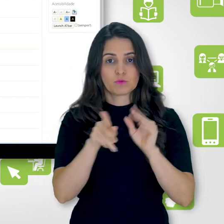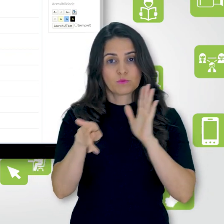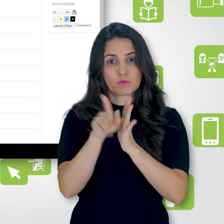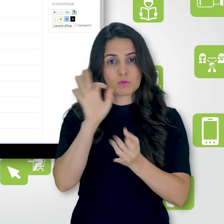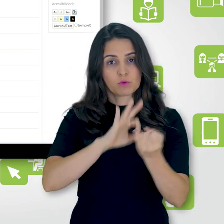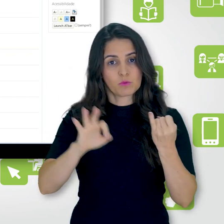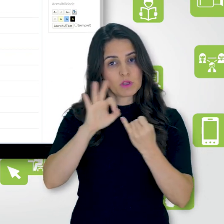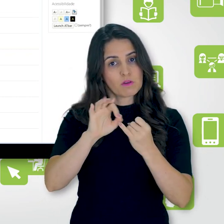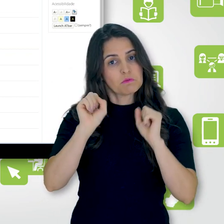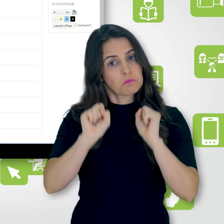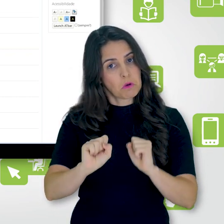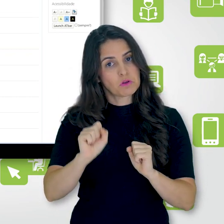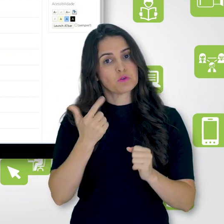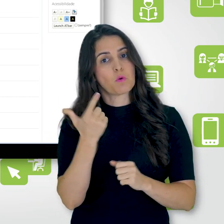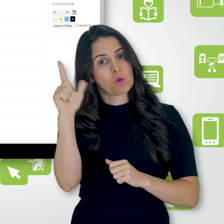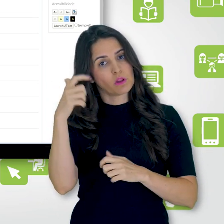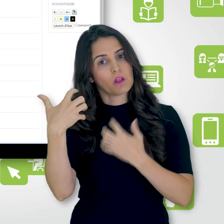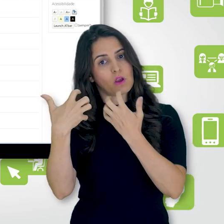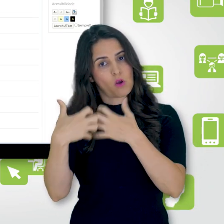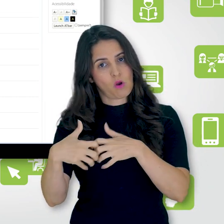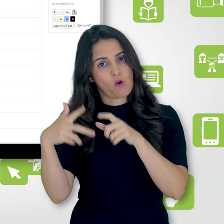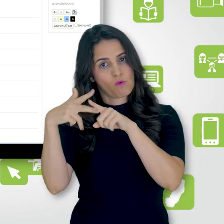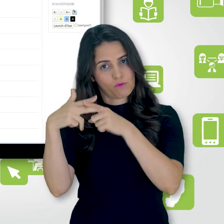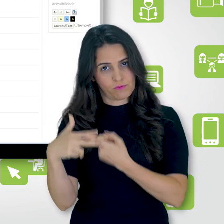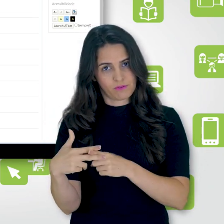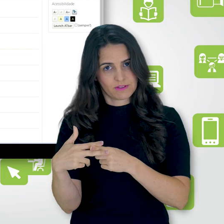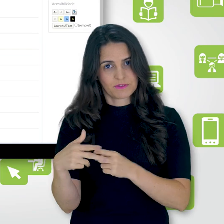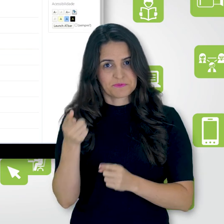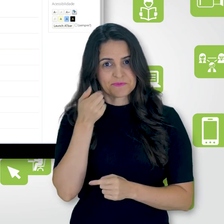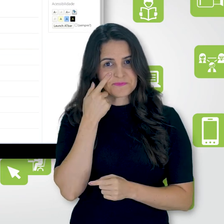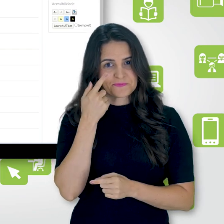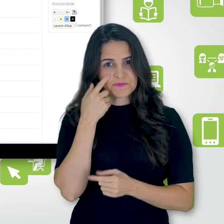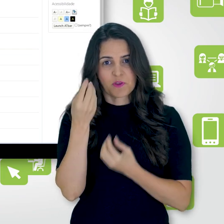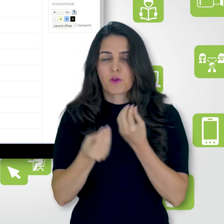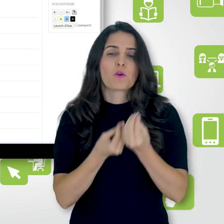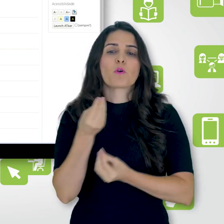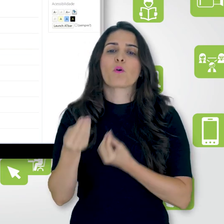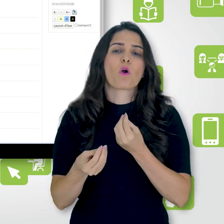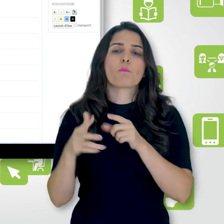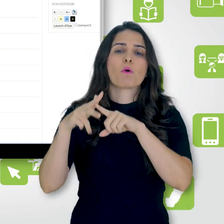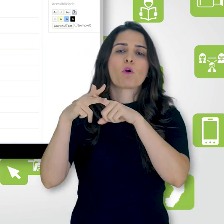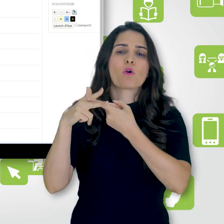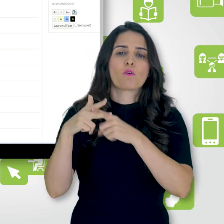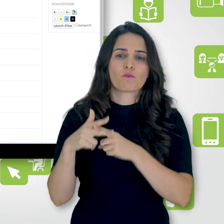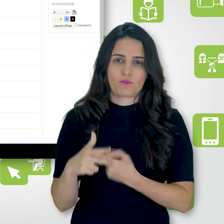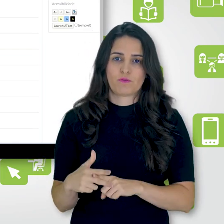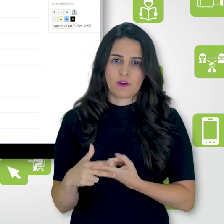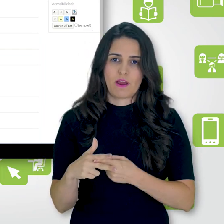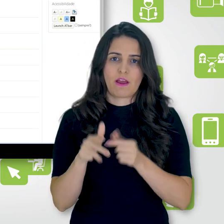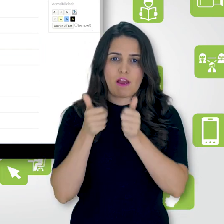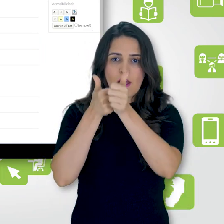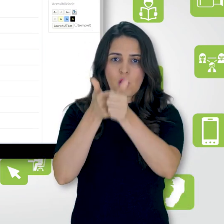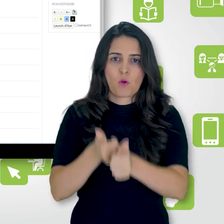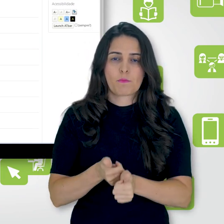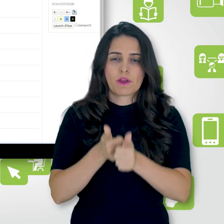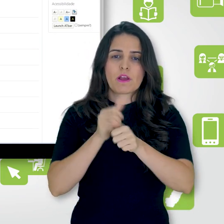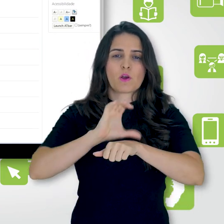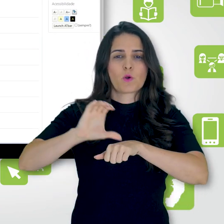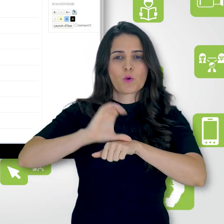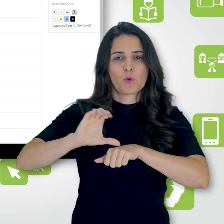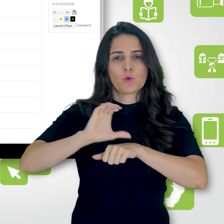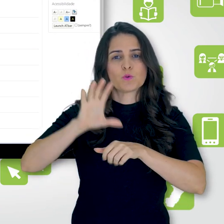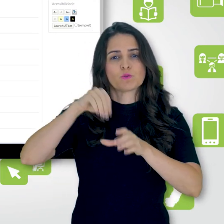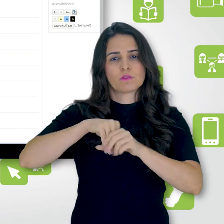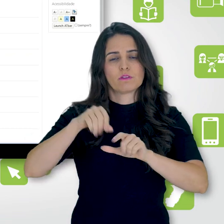pode ser que não esteja. Então, vamos começar pela configuração do acompanhamento de conclusão no curso, ou seja, na sua